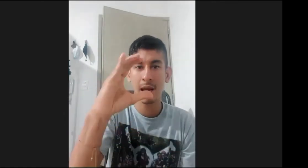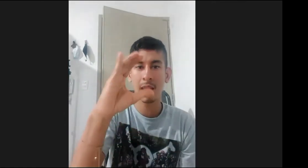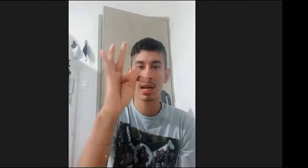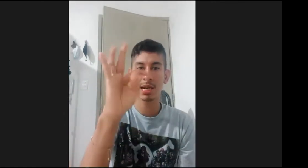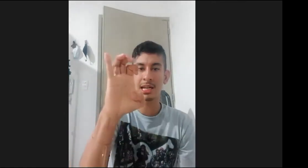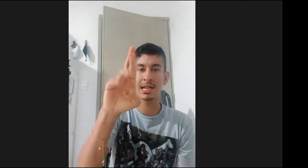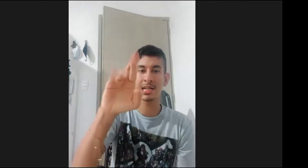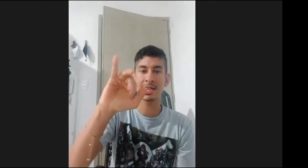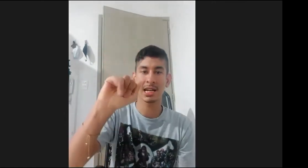bacteriología